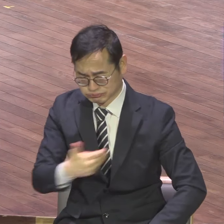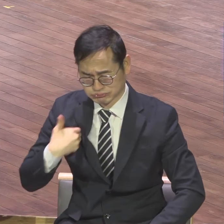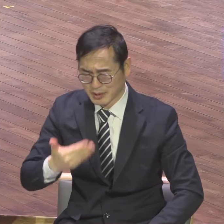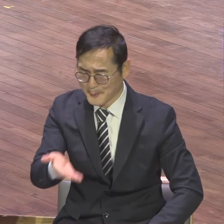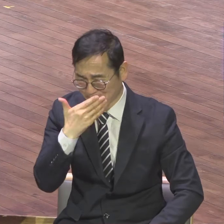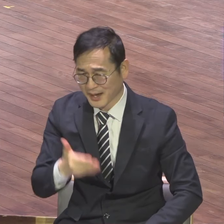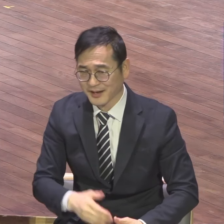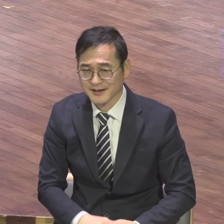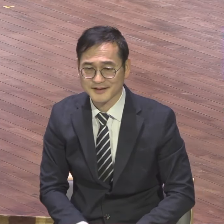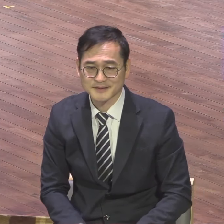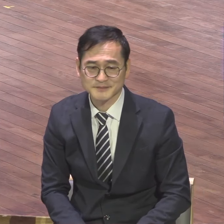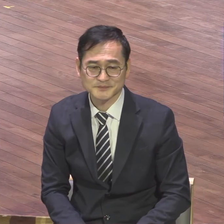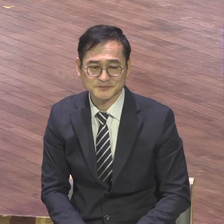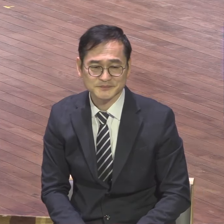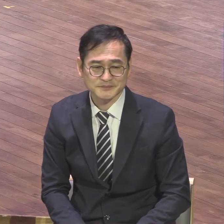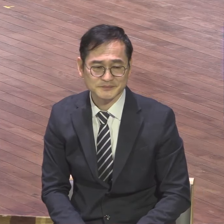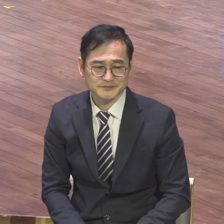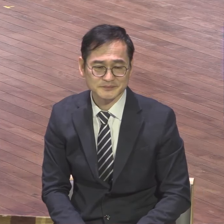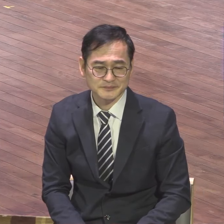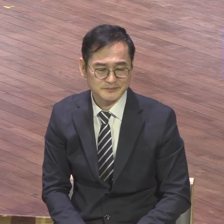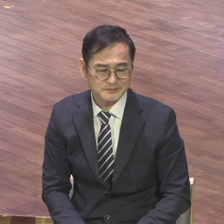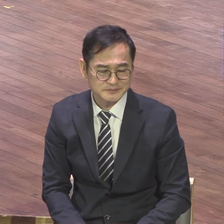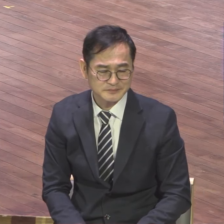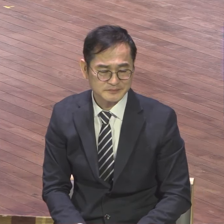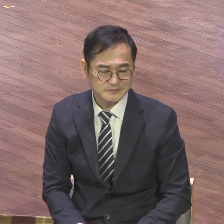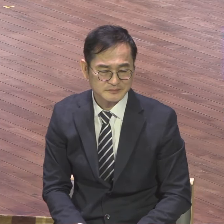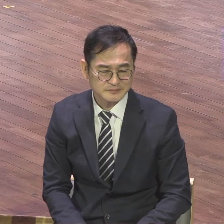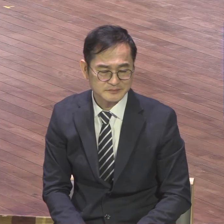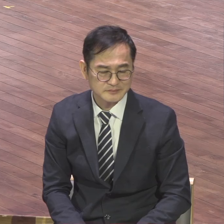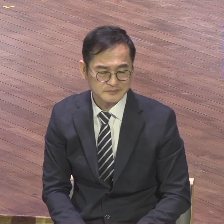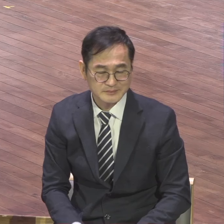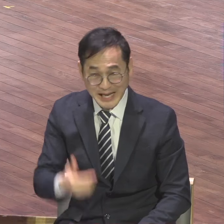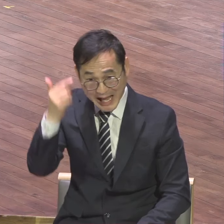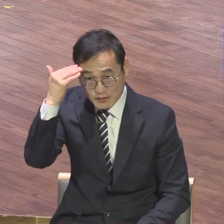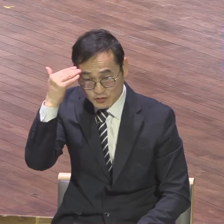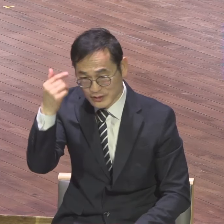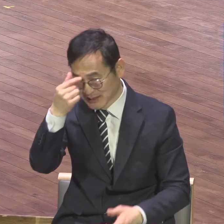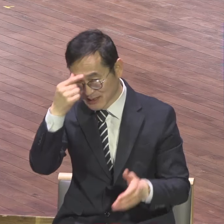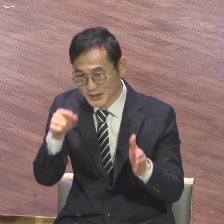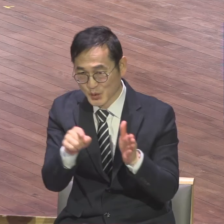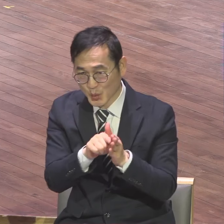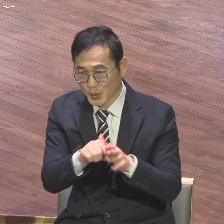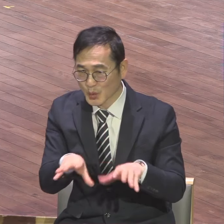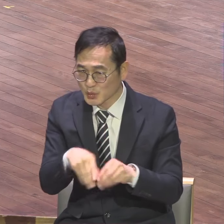그거 내가 그랬어요. 이번에 총장 옮겼으니까 학위 받아서 미국에서 박사 학위 받아서 줘라.